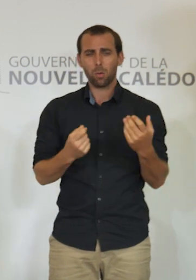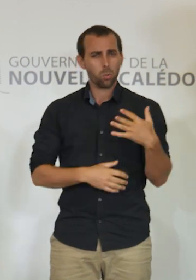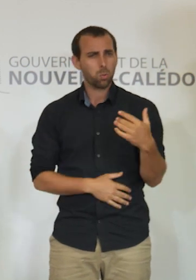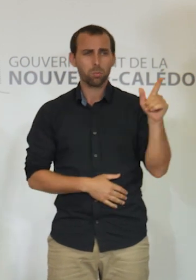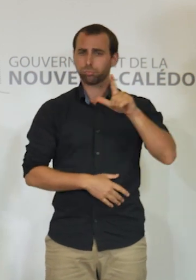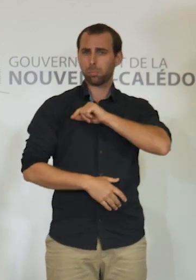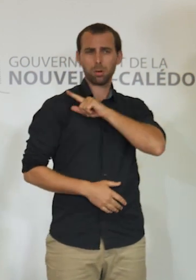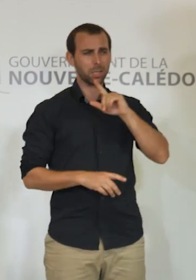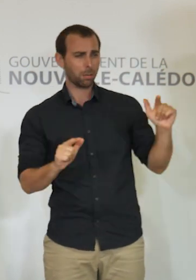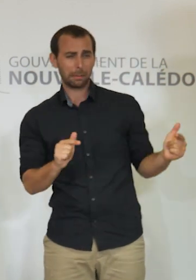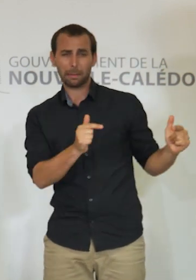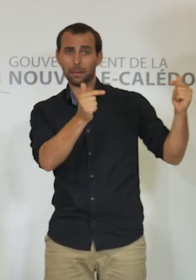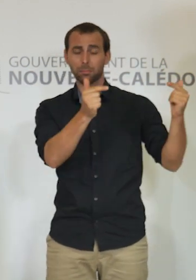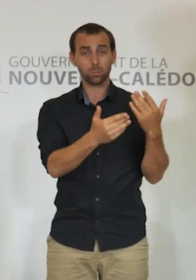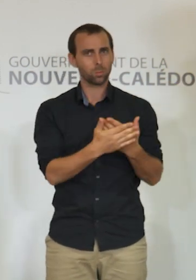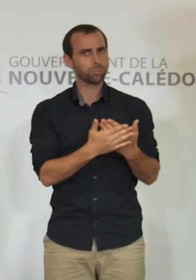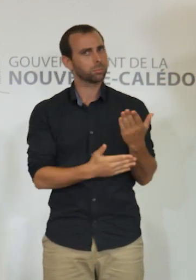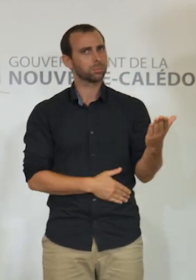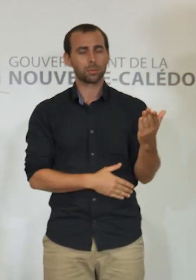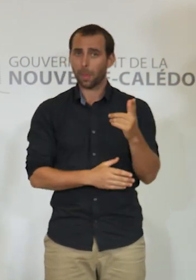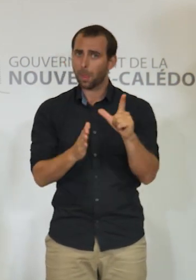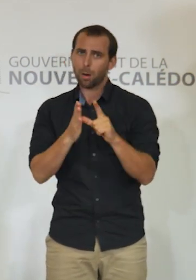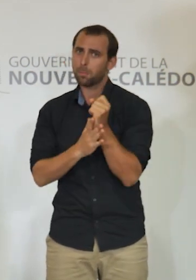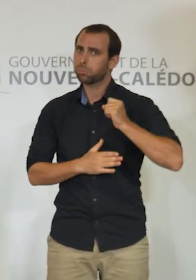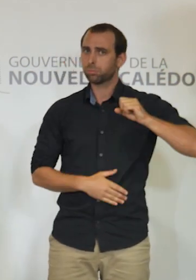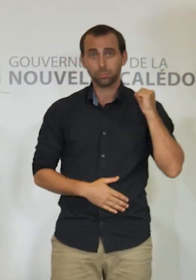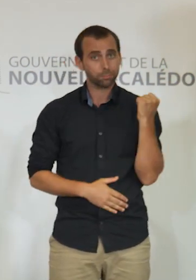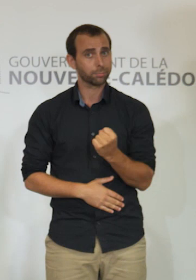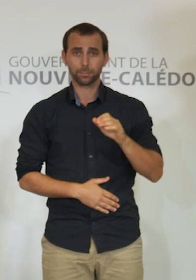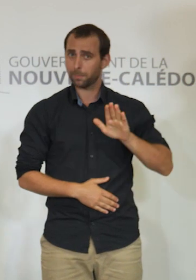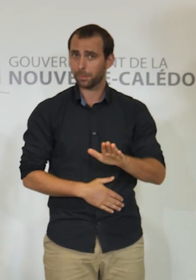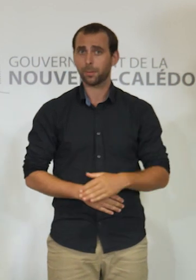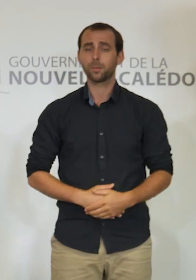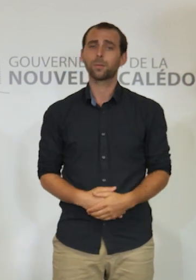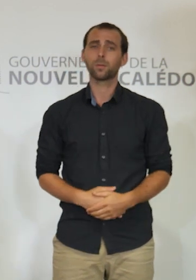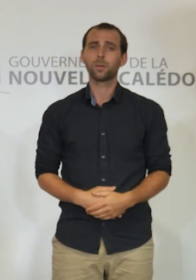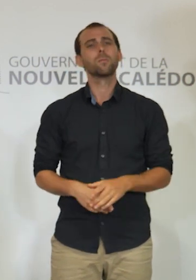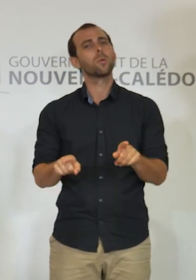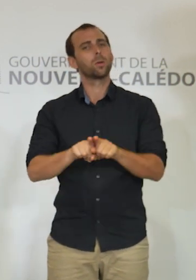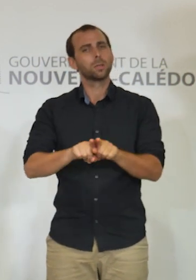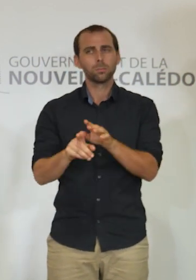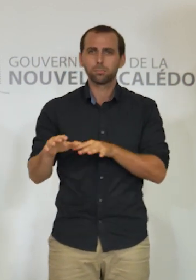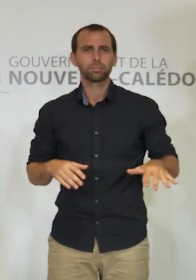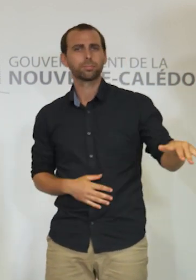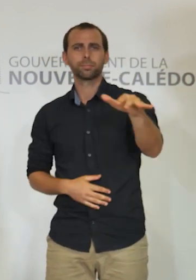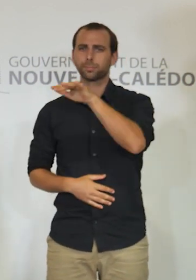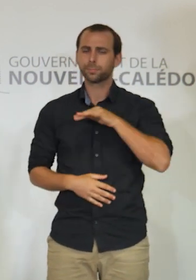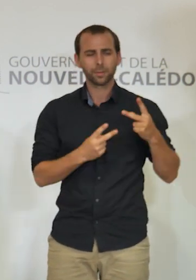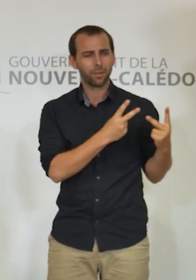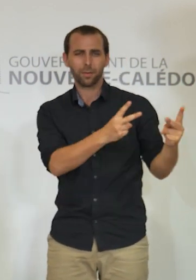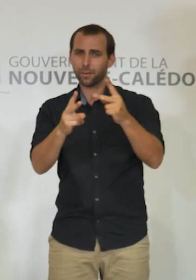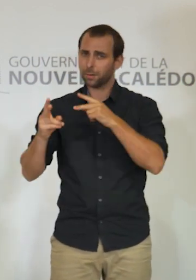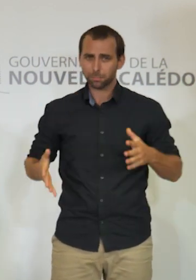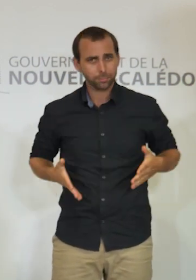constituent très clairement des faits de délinquance. Ils menacent aussi d'anéantir les efforts de toute la collectivité et